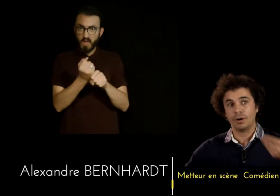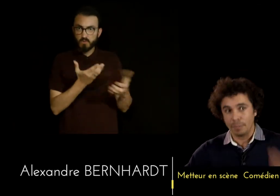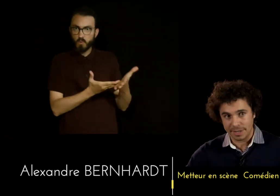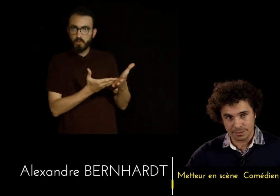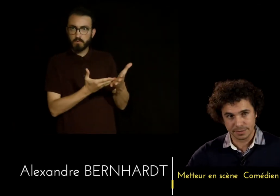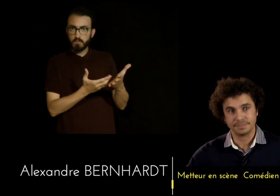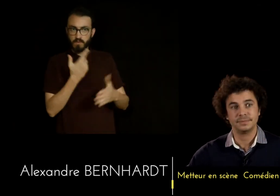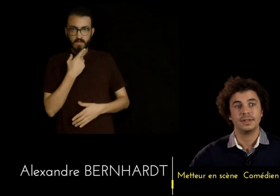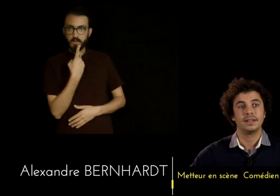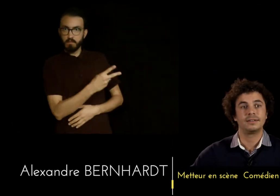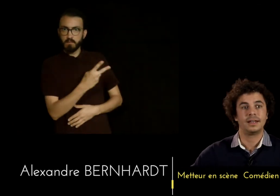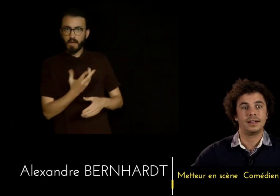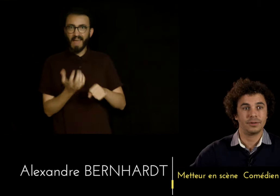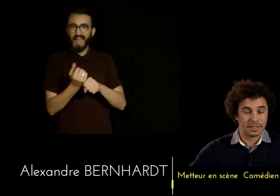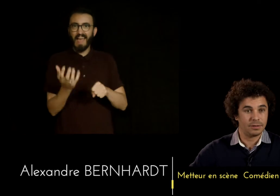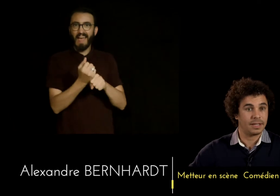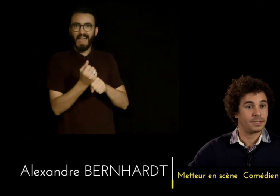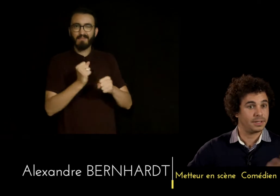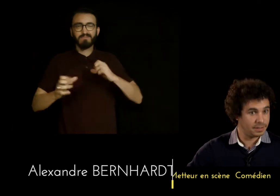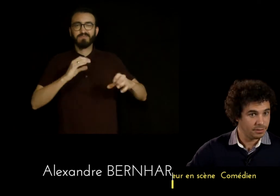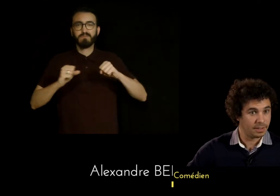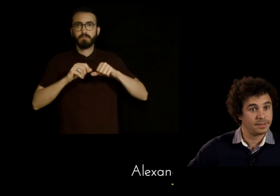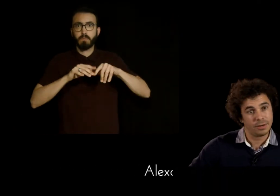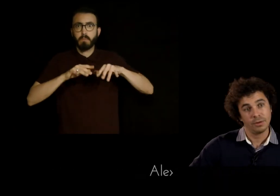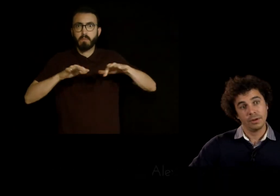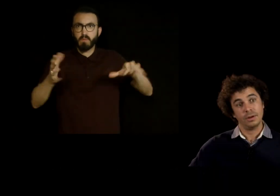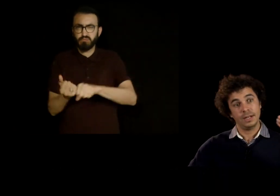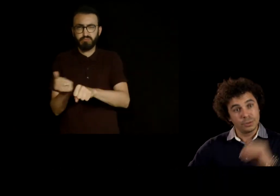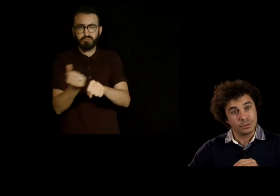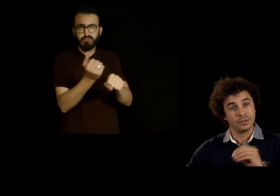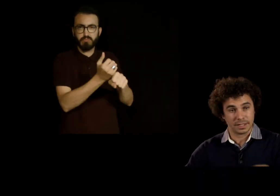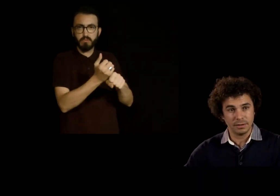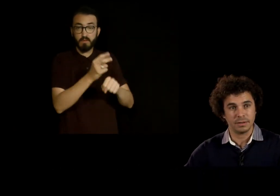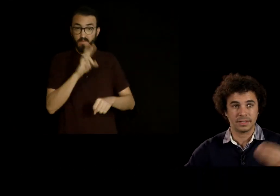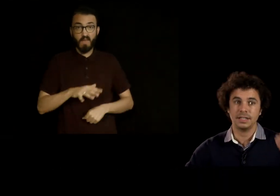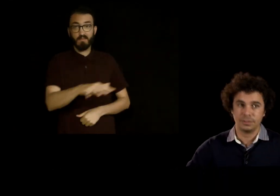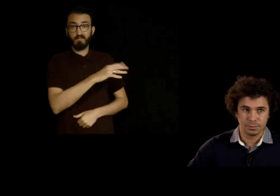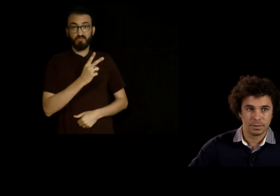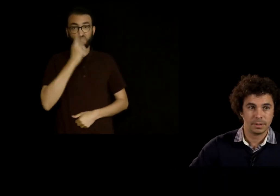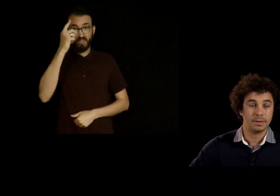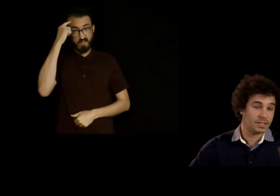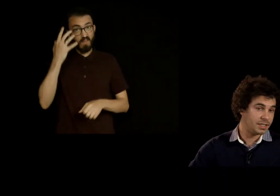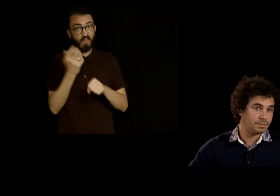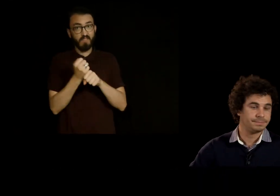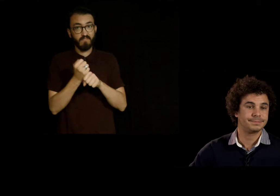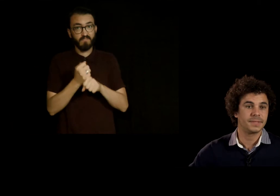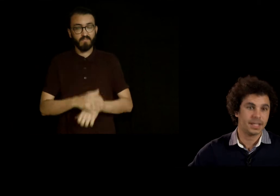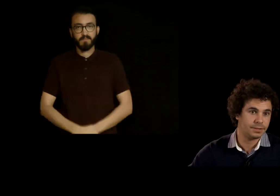en permanence. Ça rend cette langue extrêmement intéressante et ça rend l'élocuteur de cette langue, c'est-à-dire les sourds, des génies créatifs.